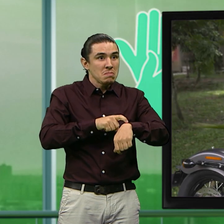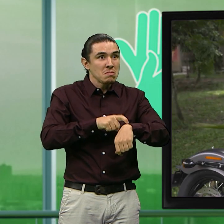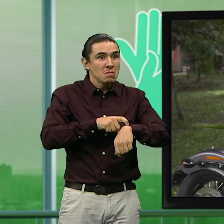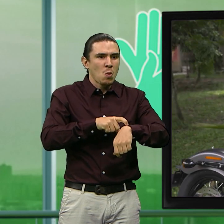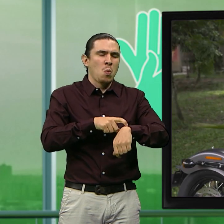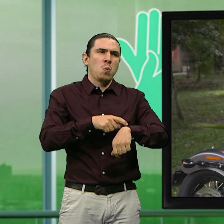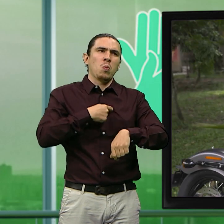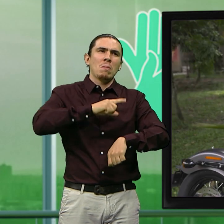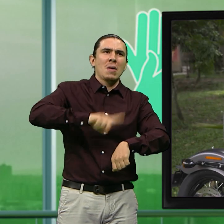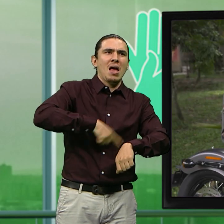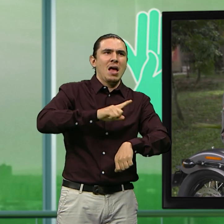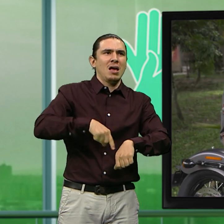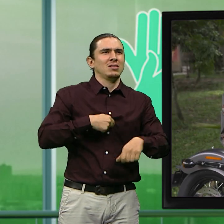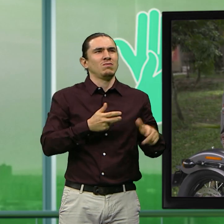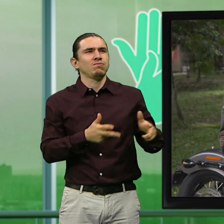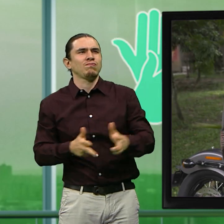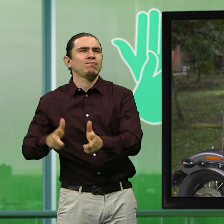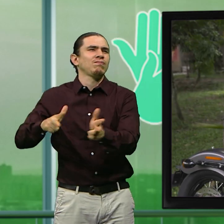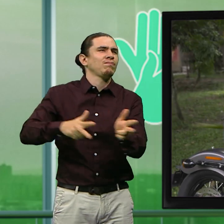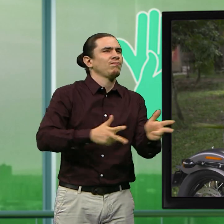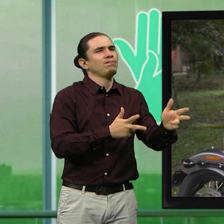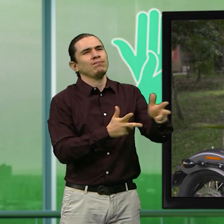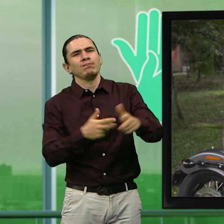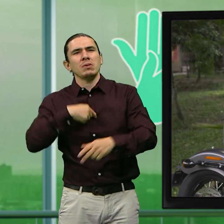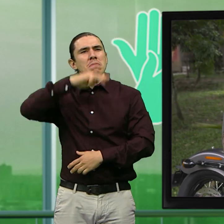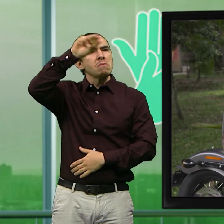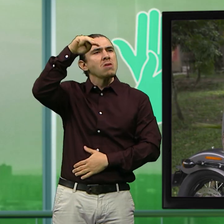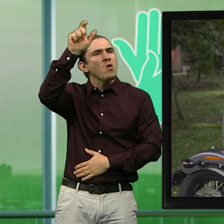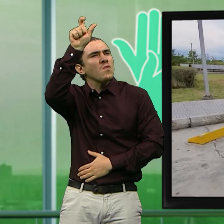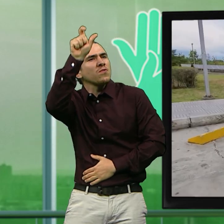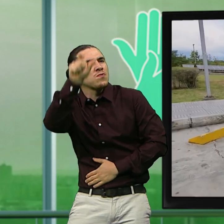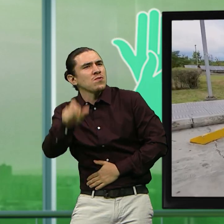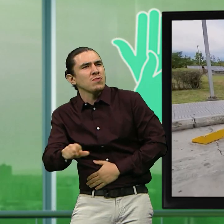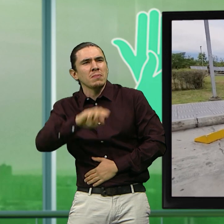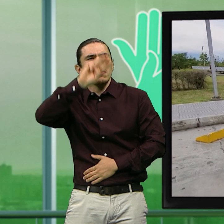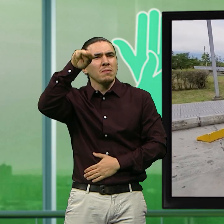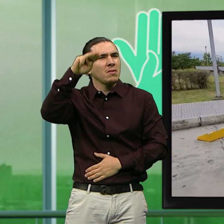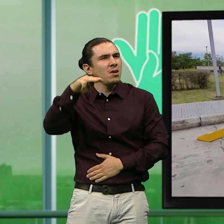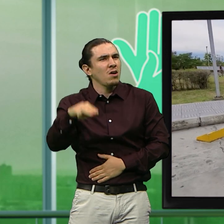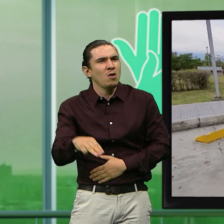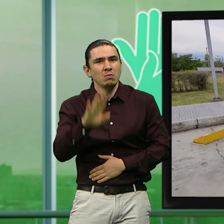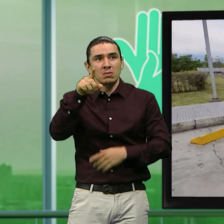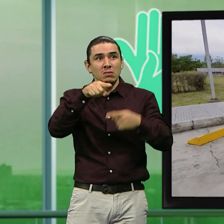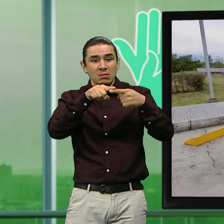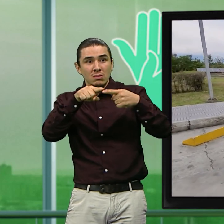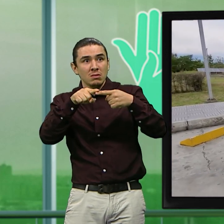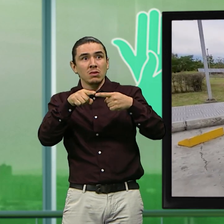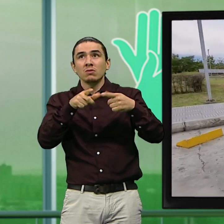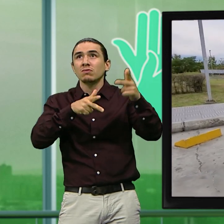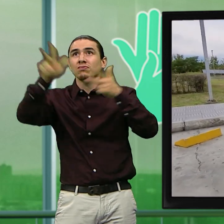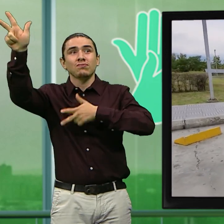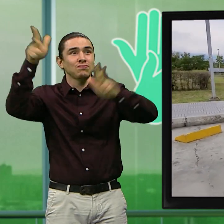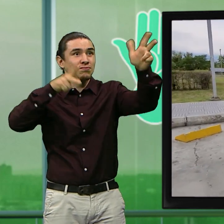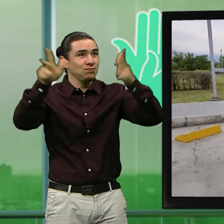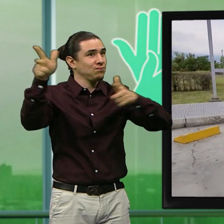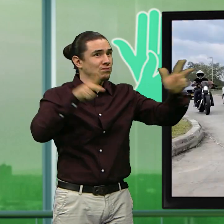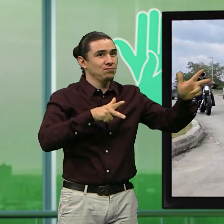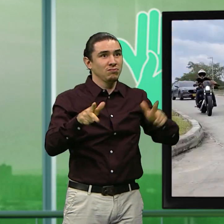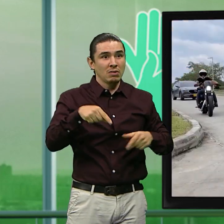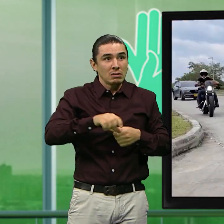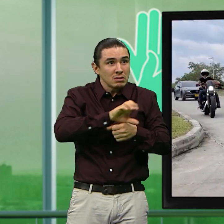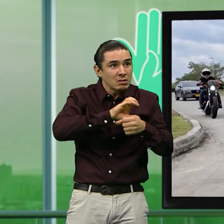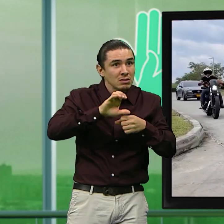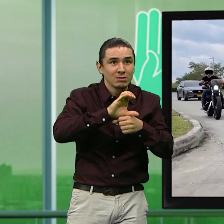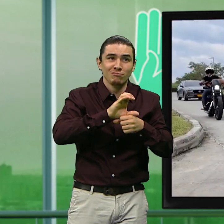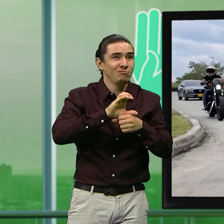Salimos a rodar, yo salgo a rodar los miércoles, los fines de semana, no solo son rodadas aquí pues en la ciudad, sino